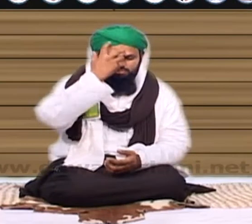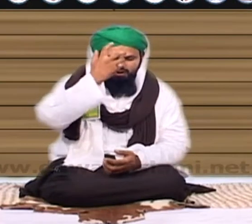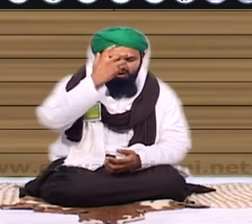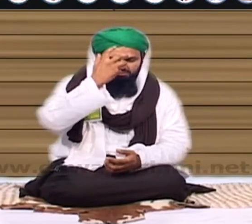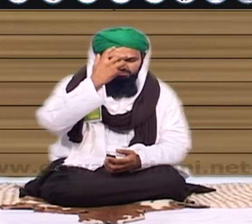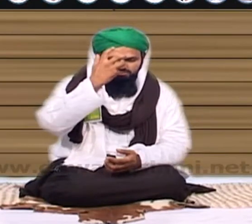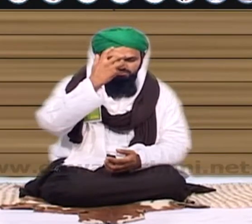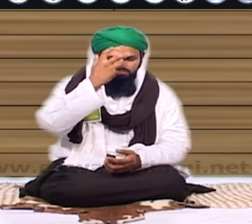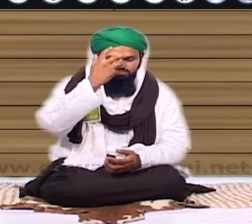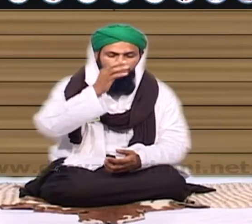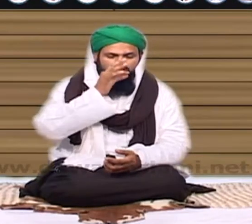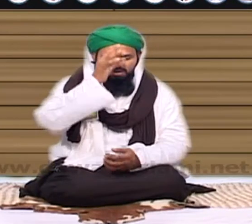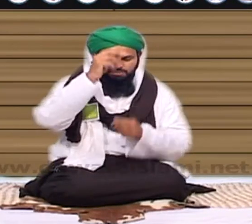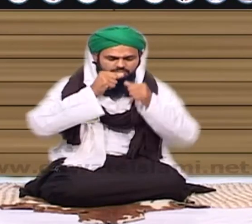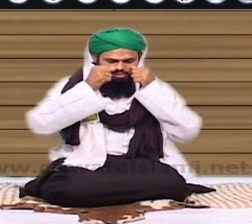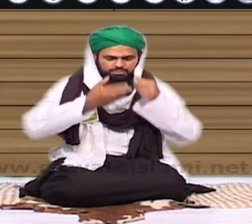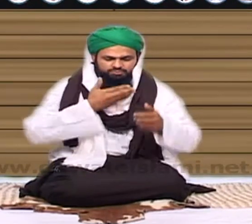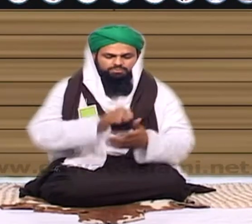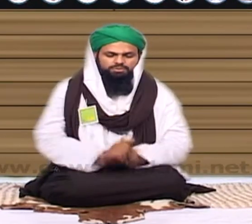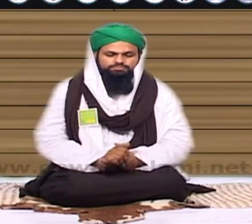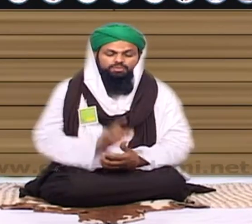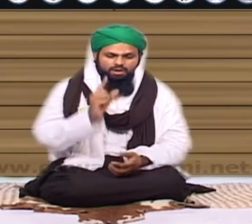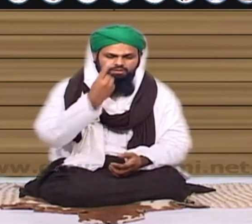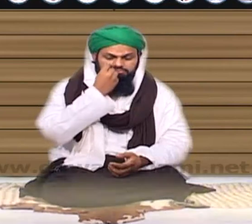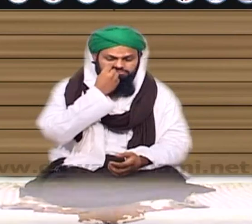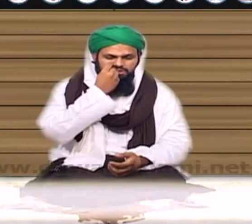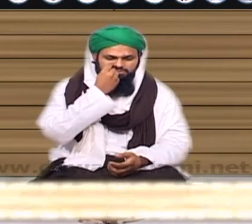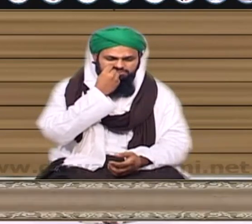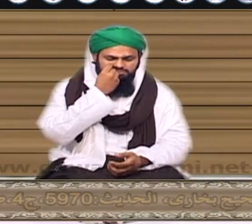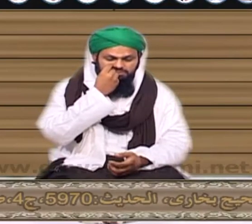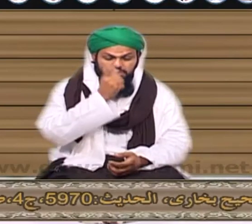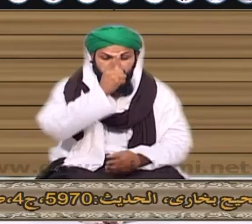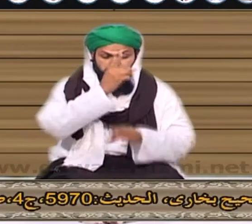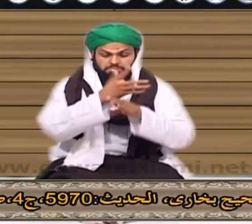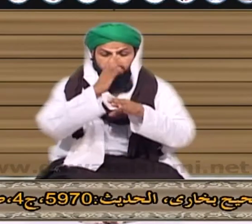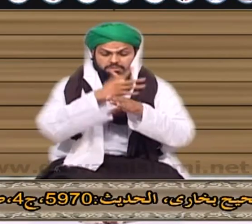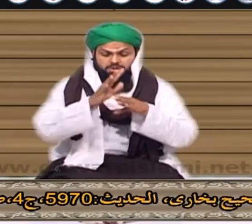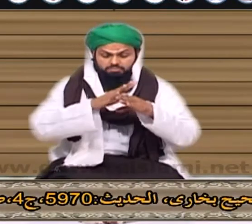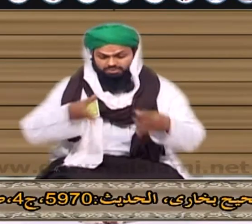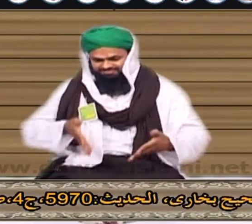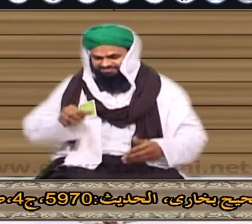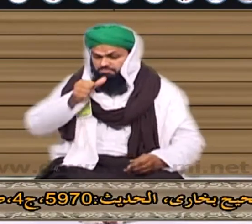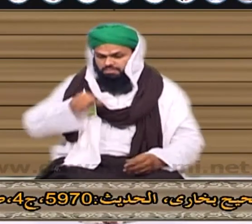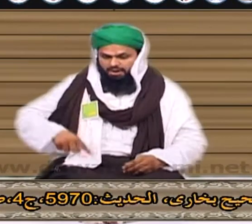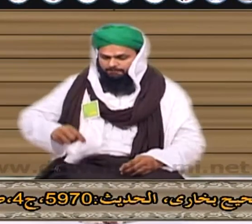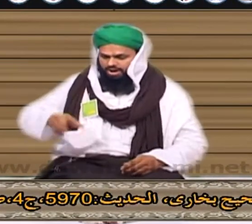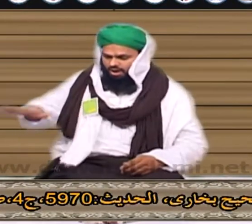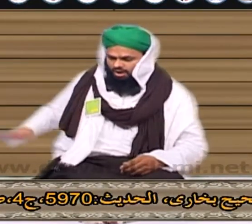کے بارے میں فرمایا جسے ایک شخص کے بارے میں حدیث میں آیا کہ ایک شخص تکبر سے اپنا تہبن گھسیت رہا تھا